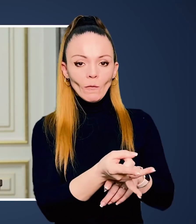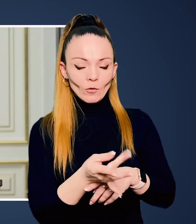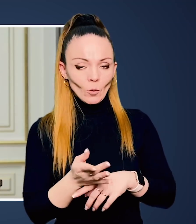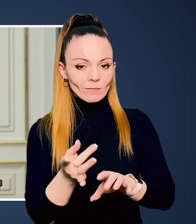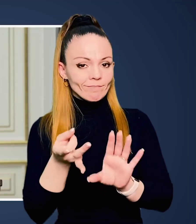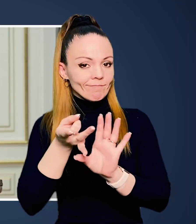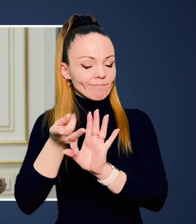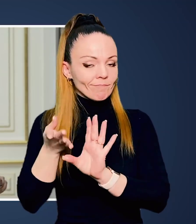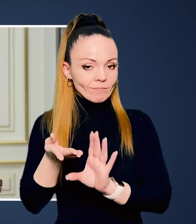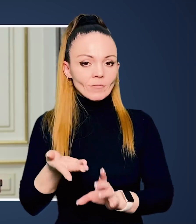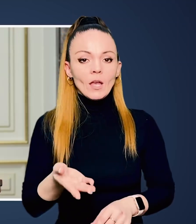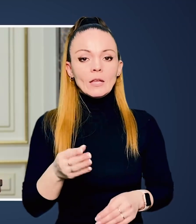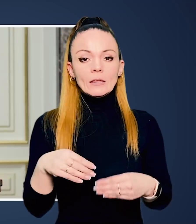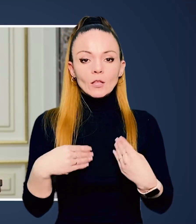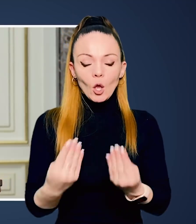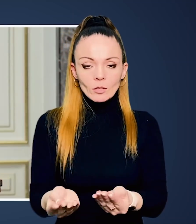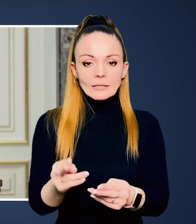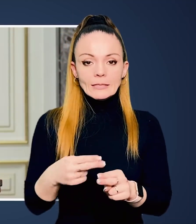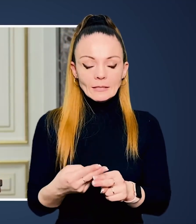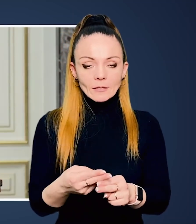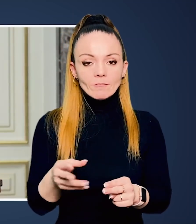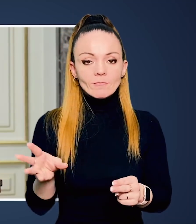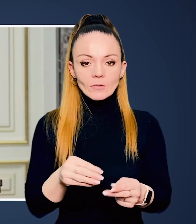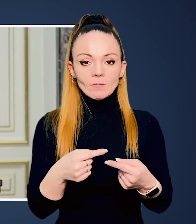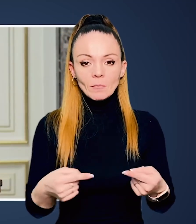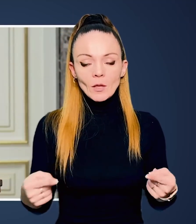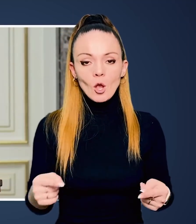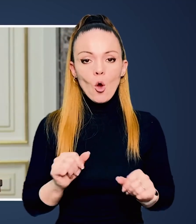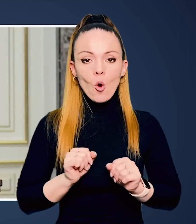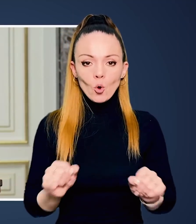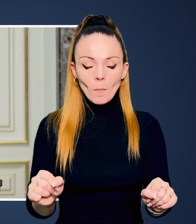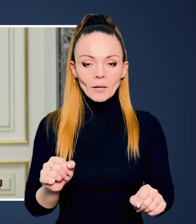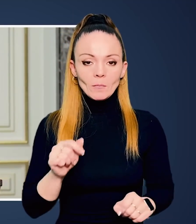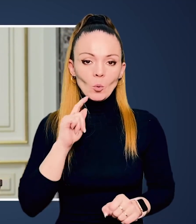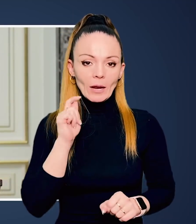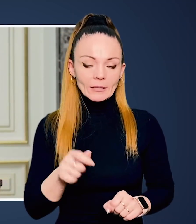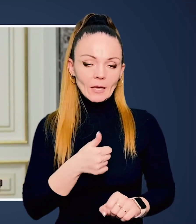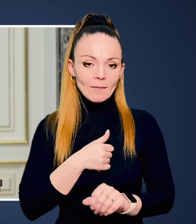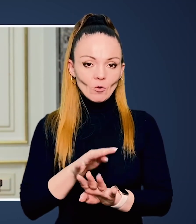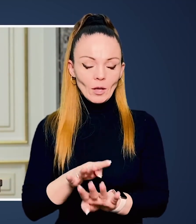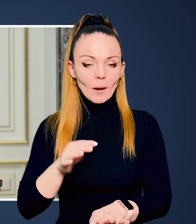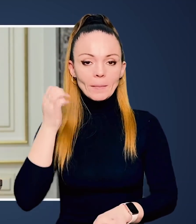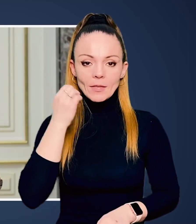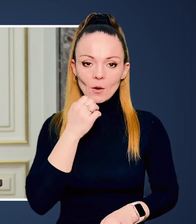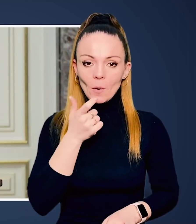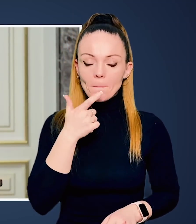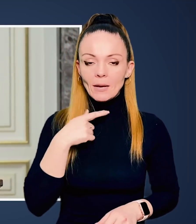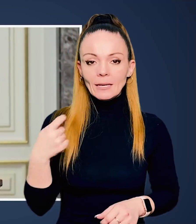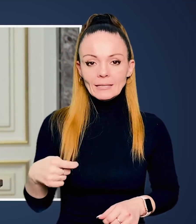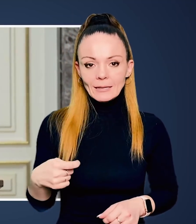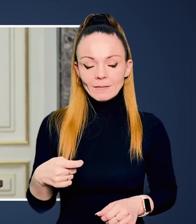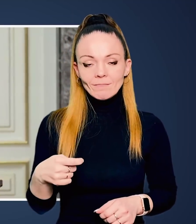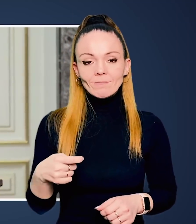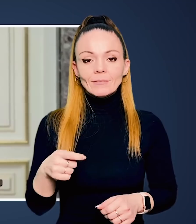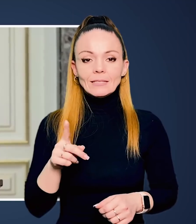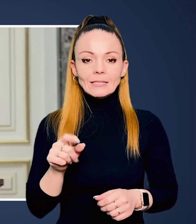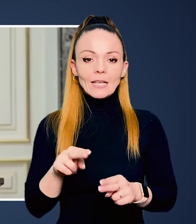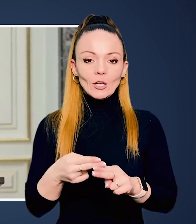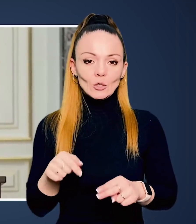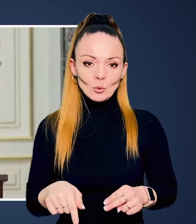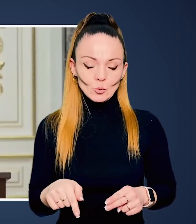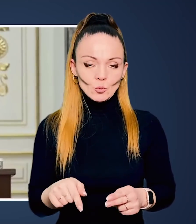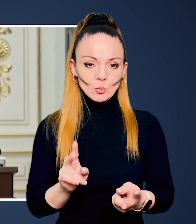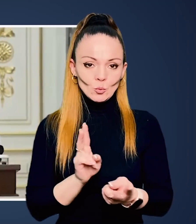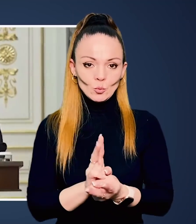протичувнові засоби, надаючи ці засоби хоробрим українським воякам. Дякую пану Зеленській за цю зустріч.